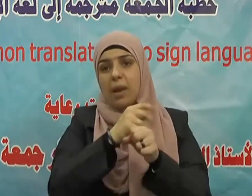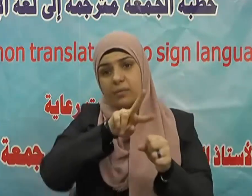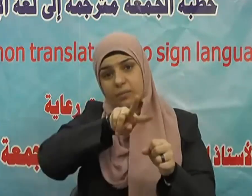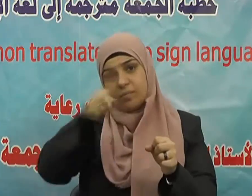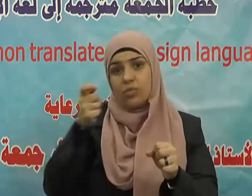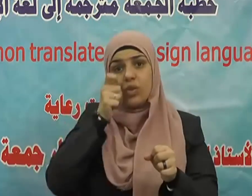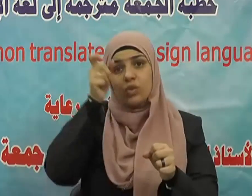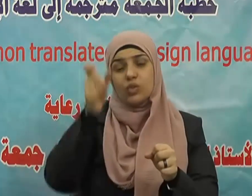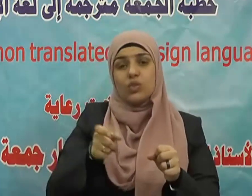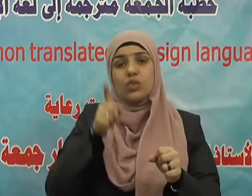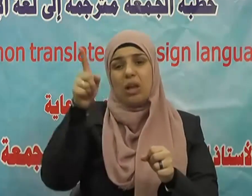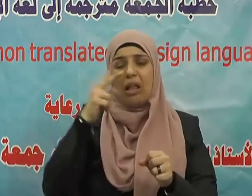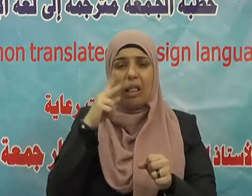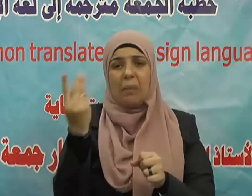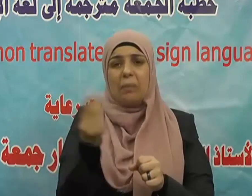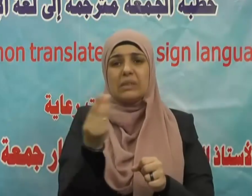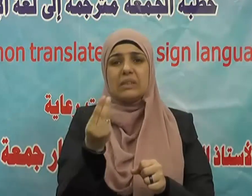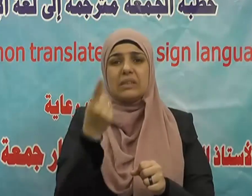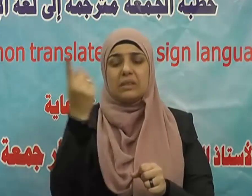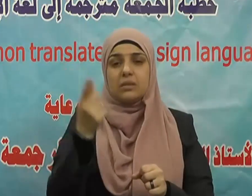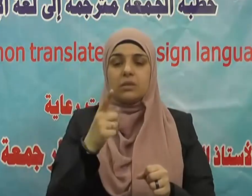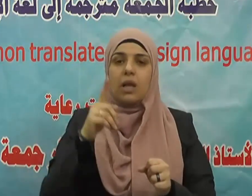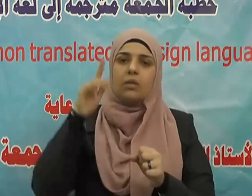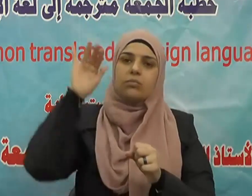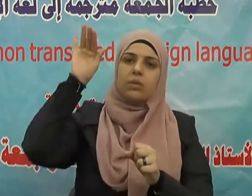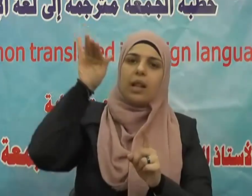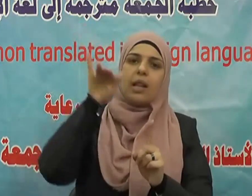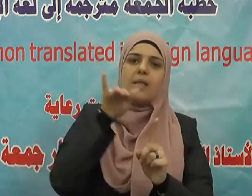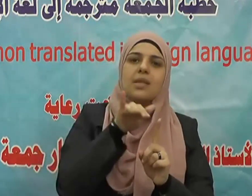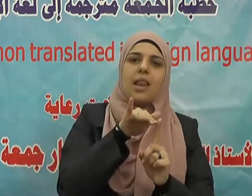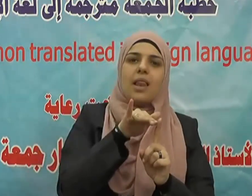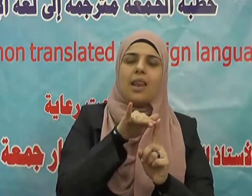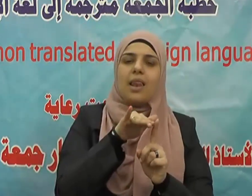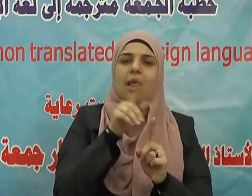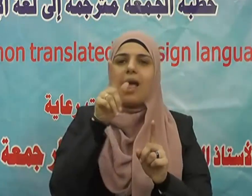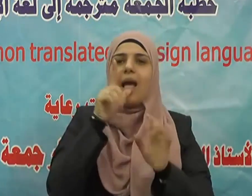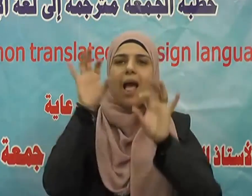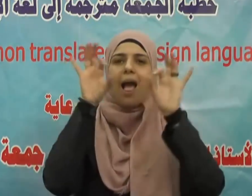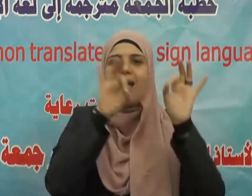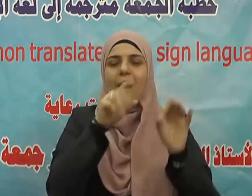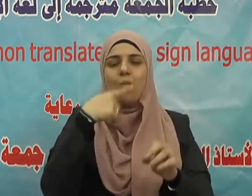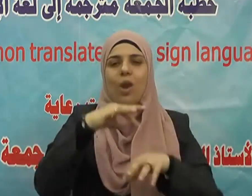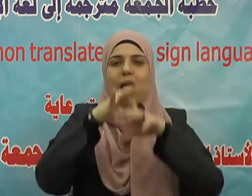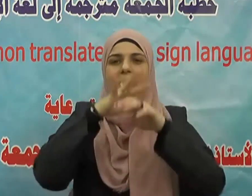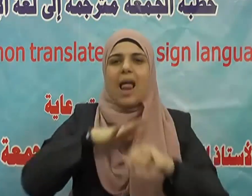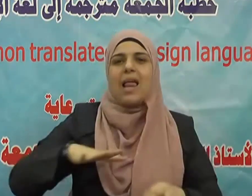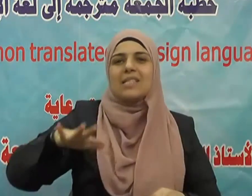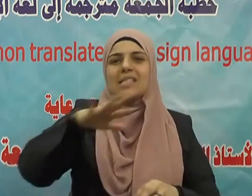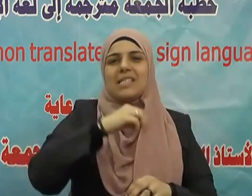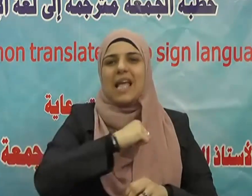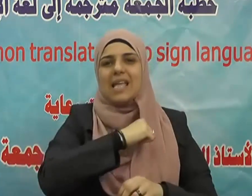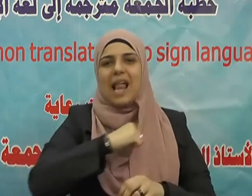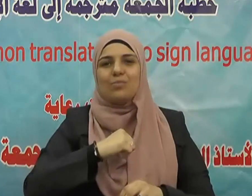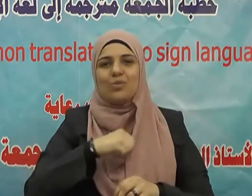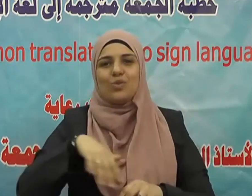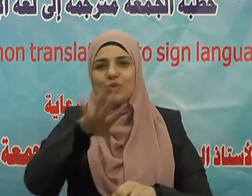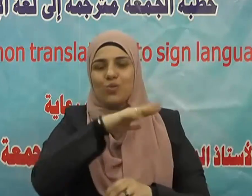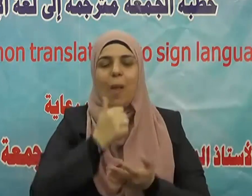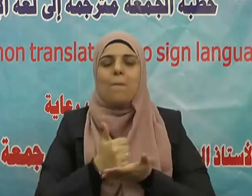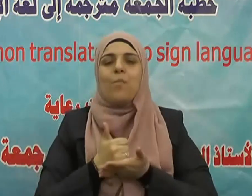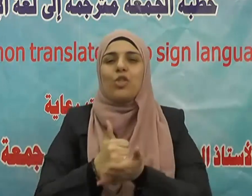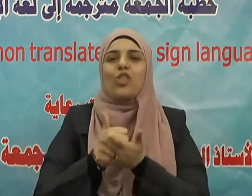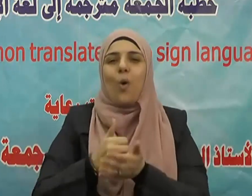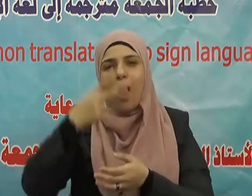ويل لكل همزة اللمزة وهذا تحزير من همز ولمز